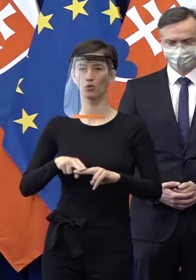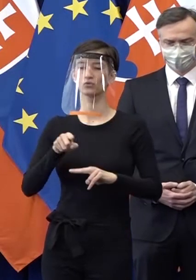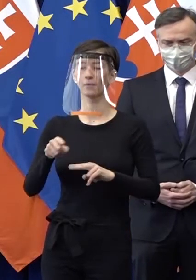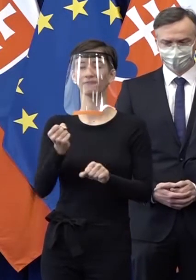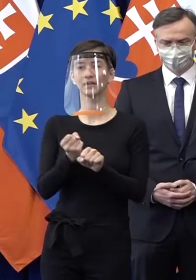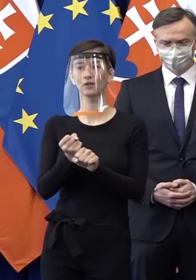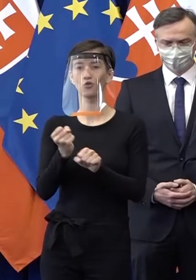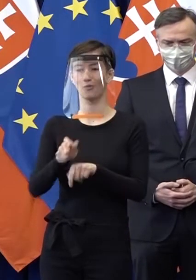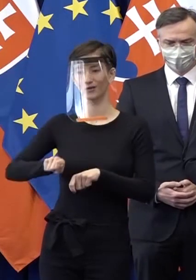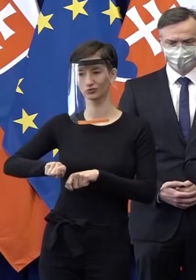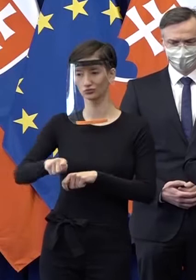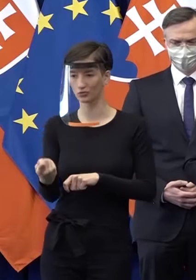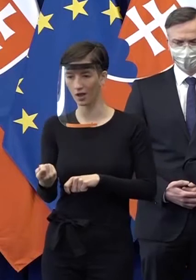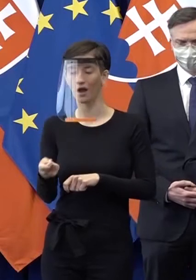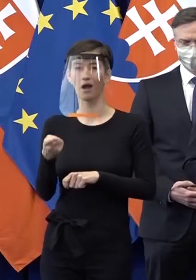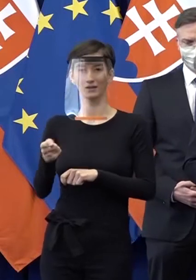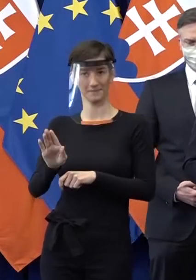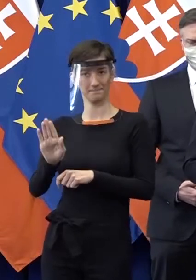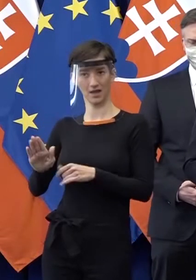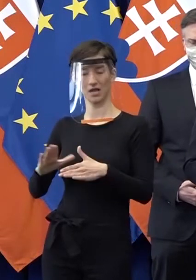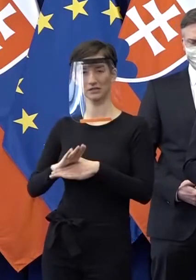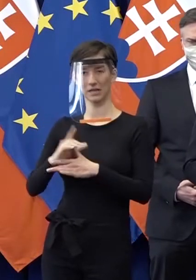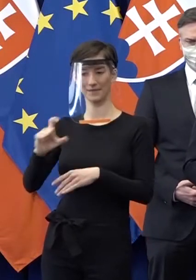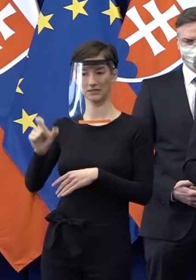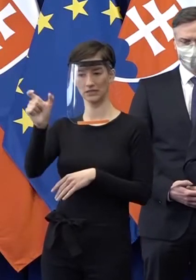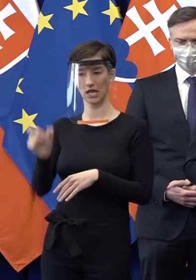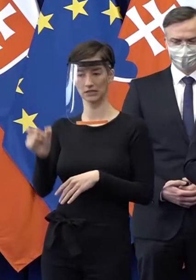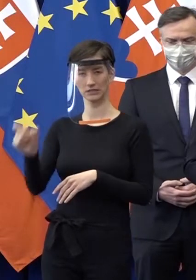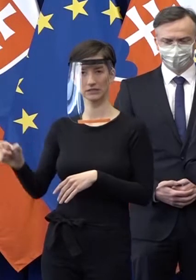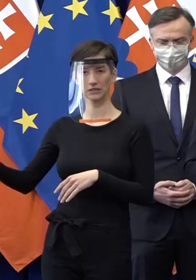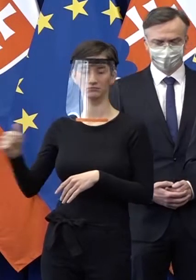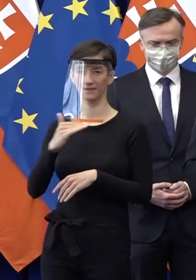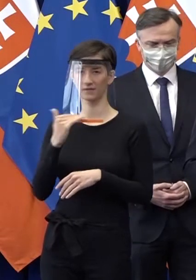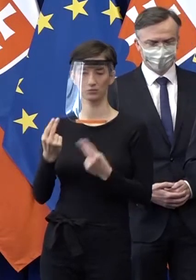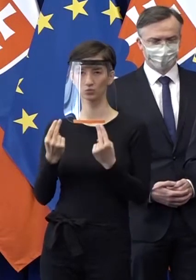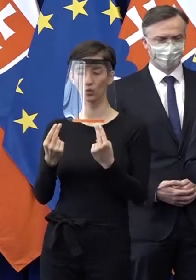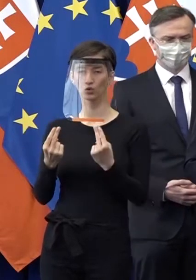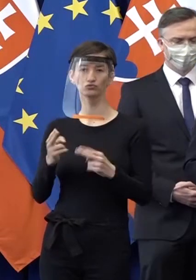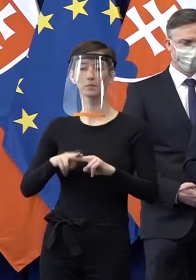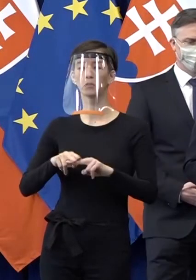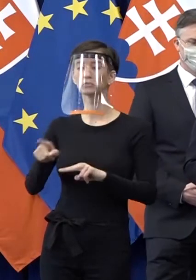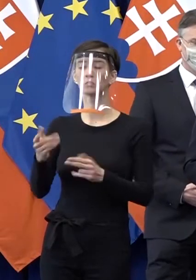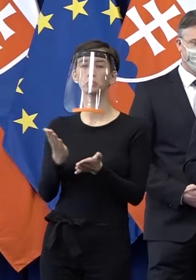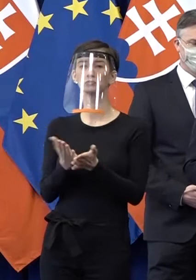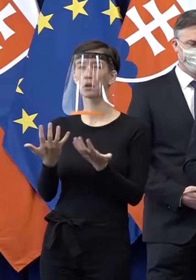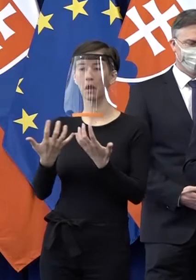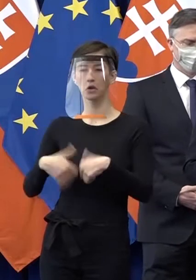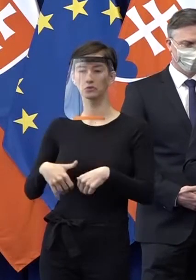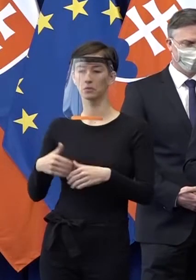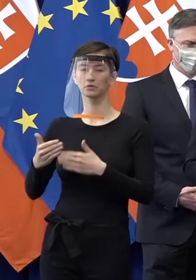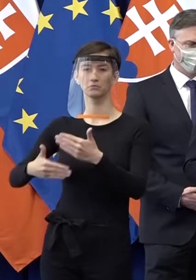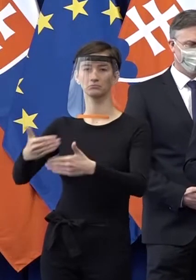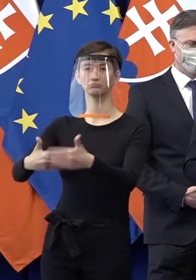pracovali, či nastúpia naspäť do firmy, ale sú to jeho zamestnanci, ktorí môže automaticky nabehnúť do pracovného procesu.